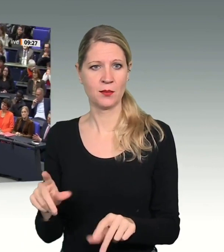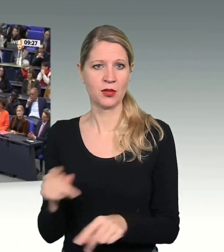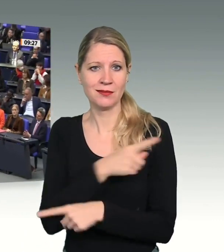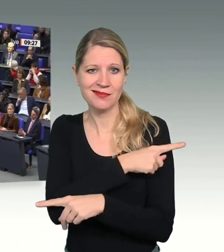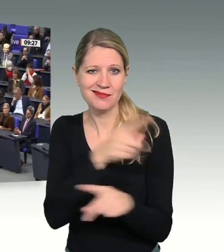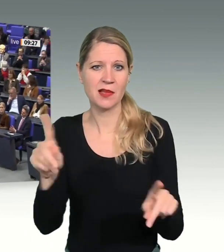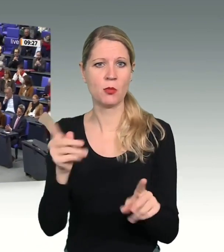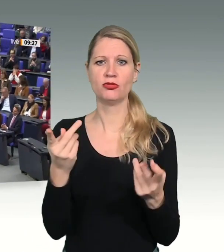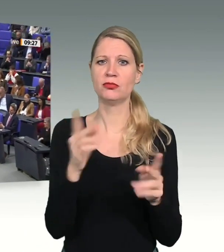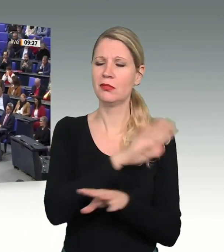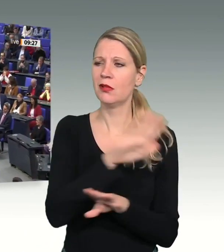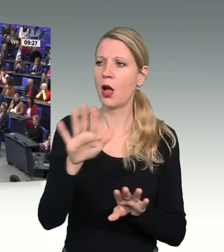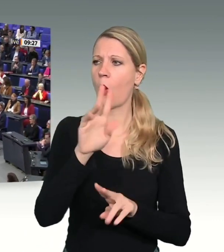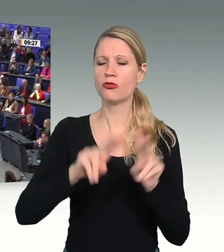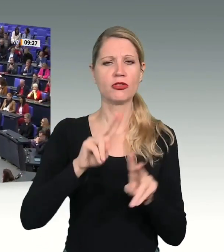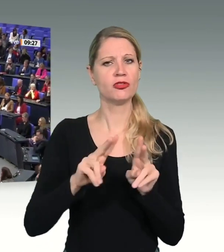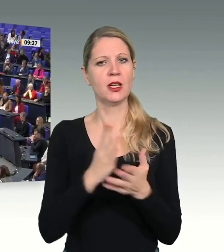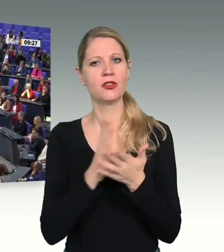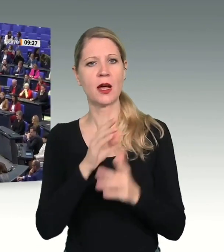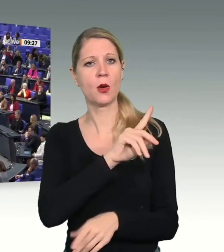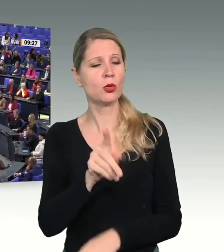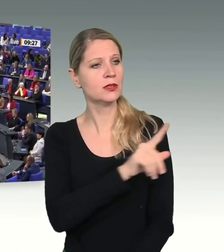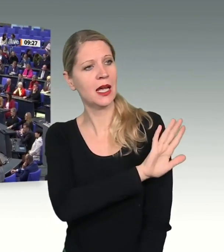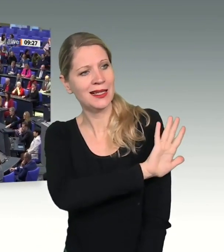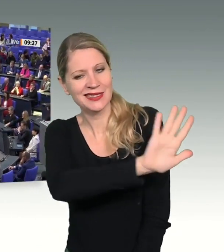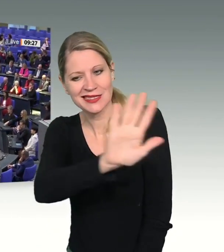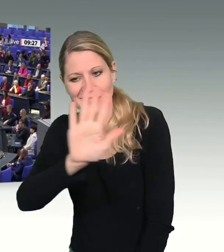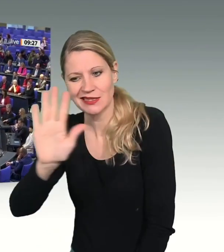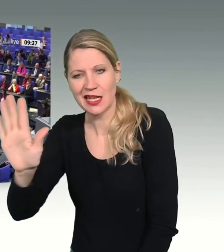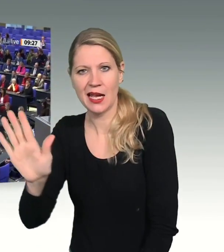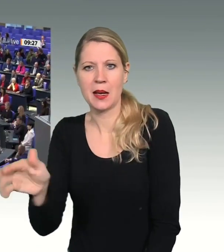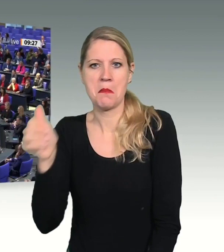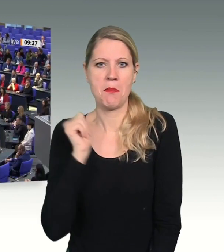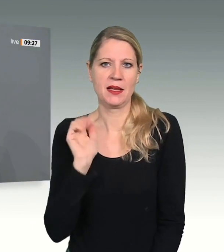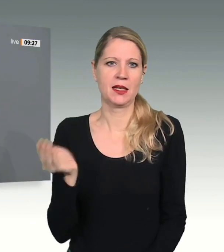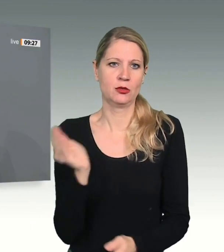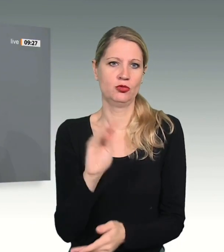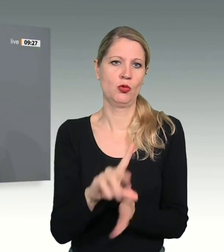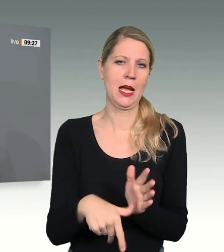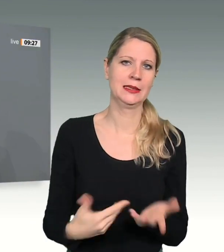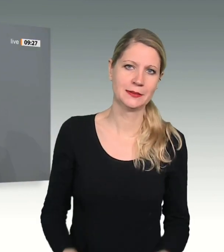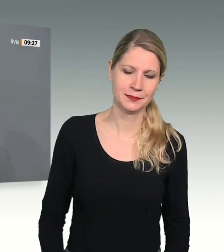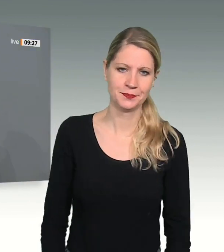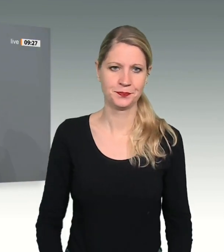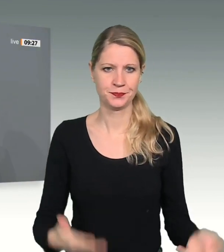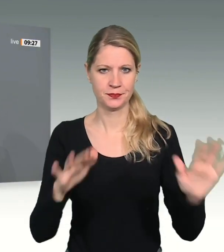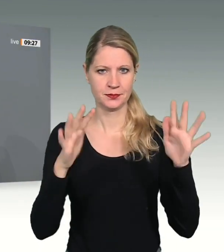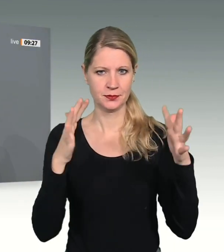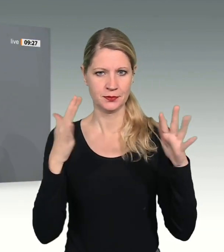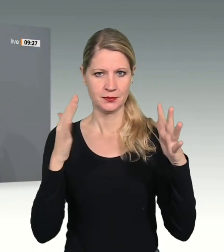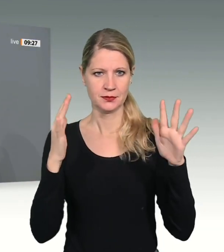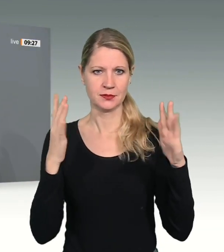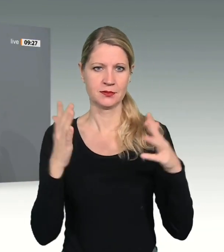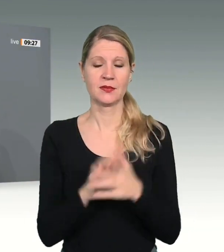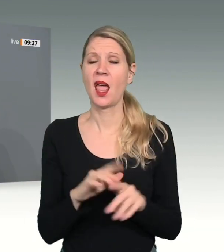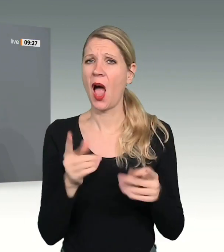Wir sollten auch gerade in dem jetzt so oft beschriebenen Wettbewerb der Systeme bedenken,